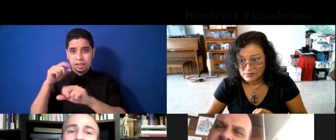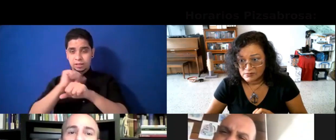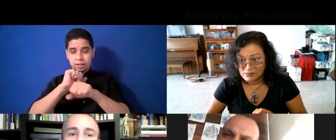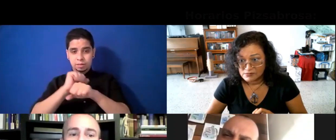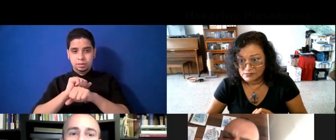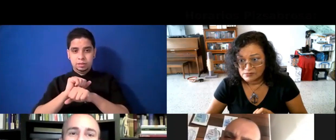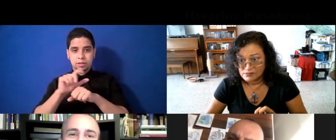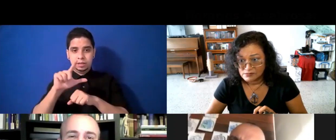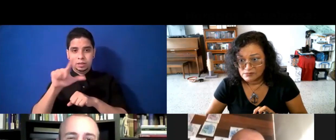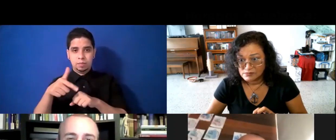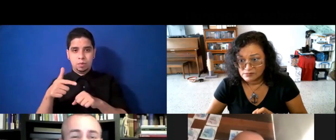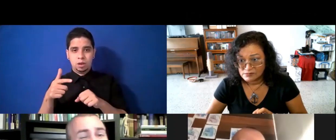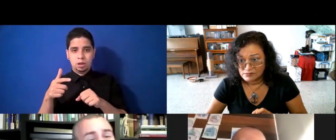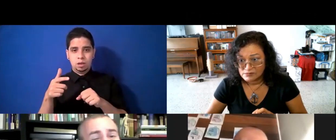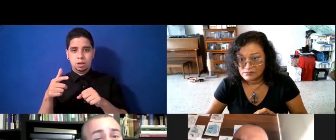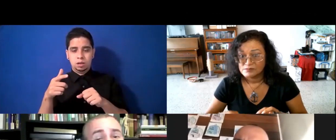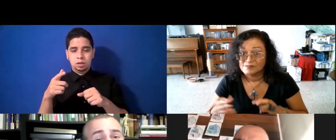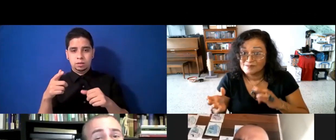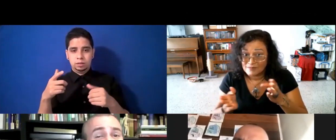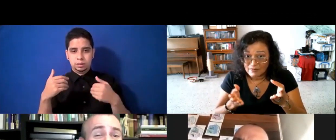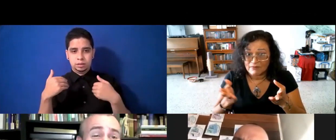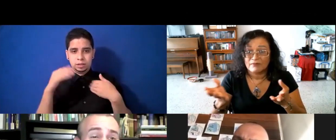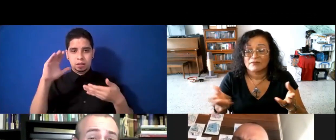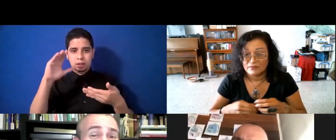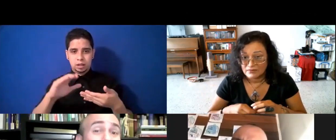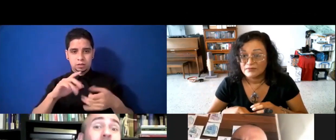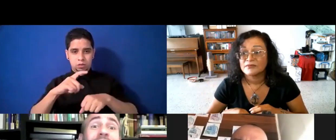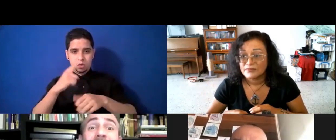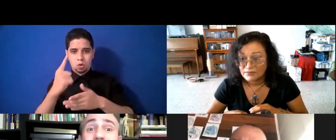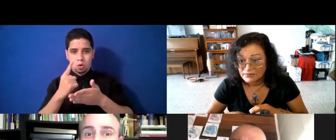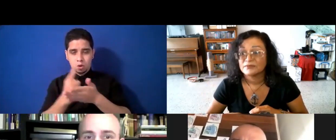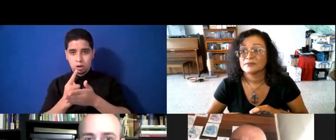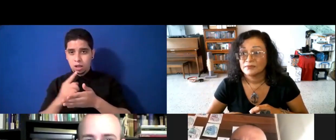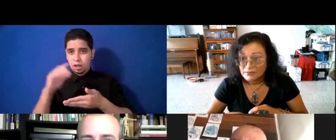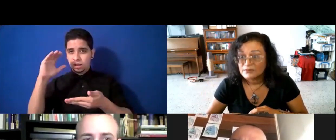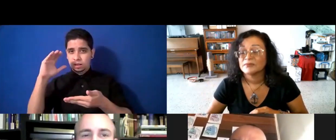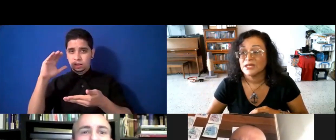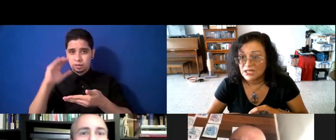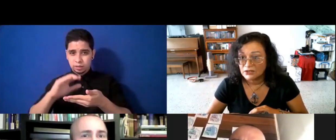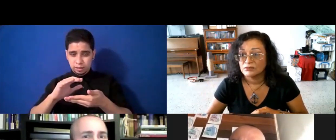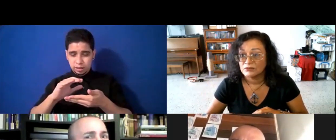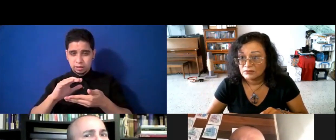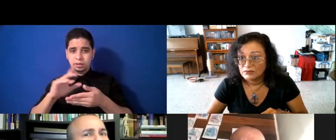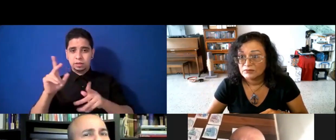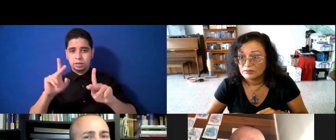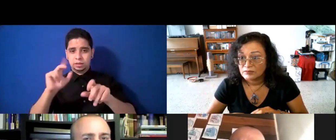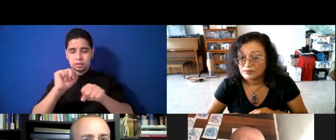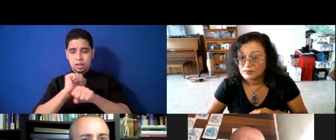con menos horas, con menos capacidad, lo cual implica que no puedes tener la plantilla completa. ¿Cómo tuviste que hacer esos